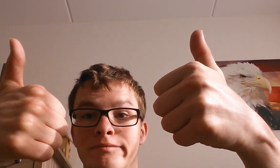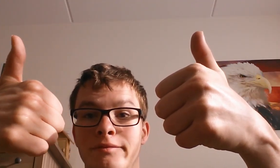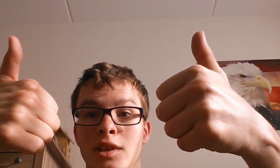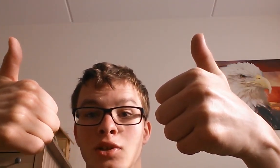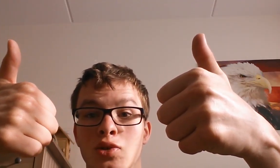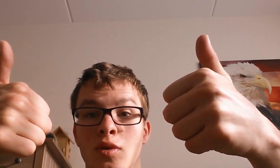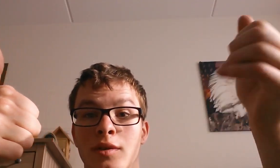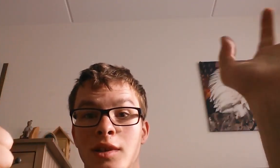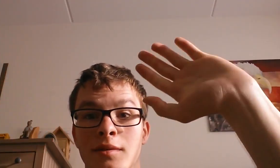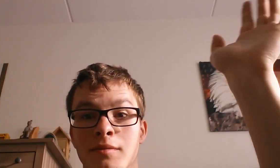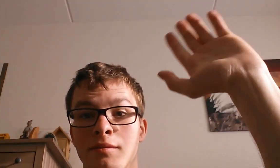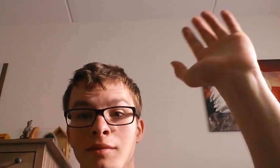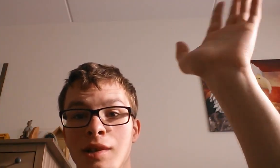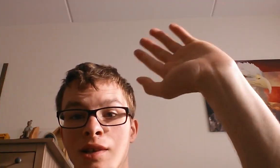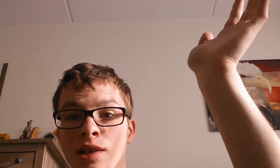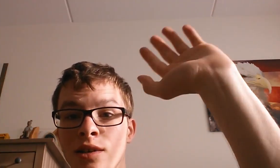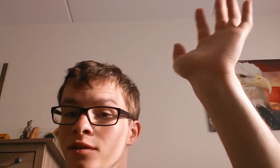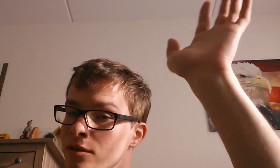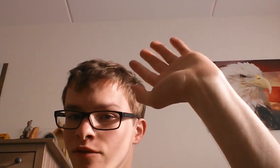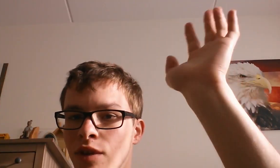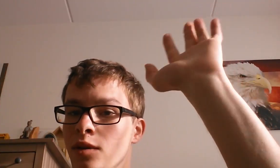En ik zie jullie andere keer. Bye. Bye. Bye.